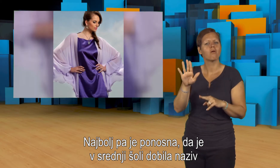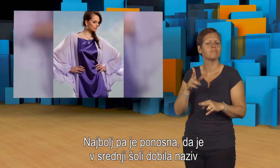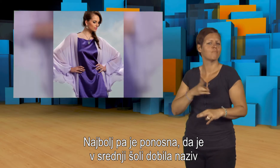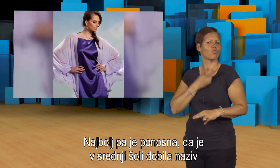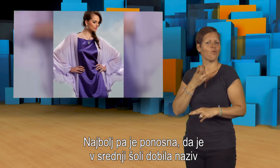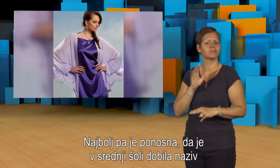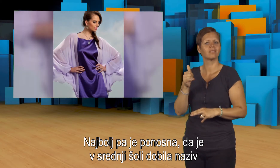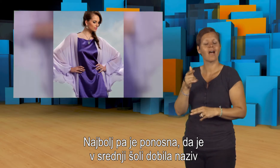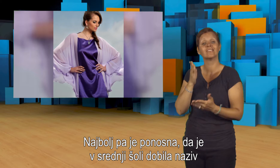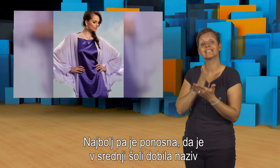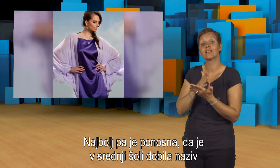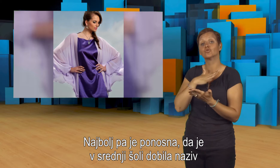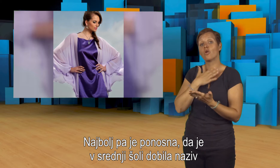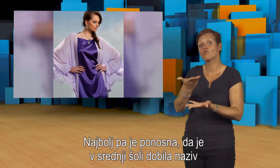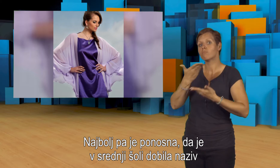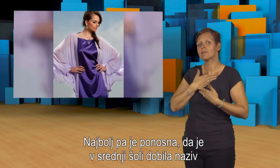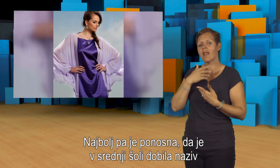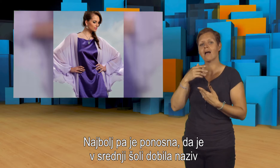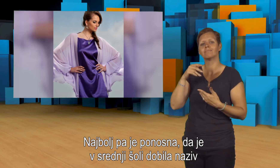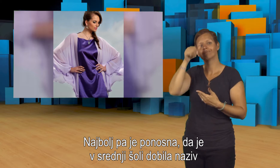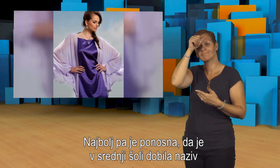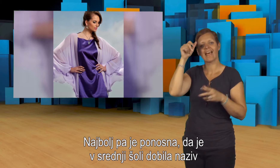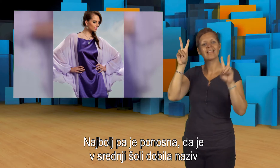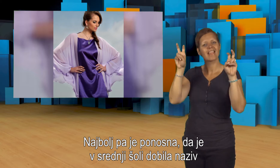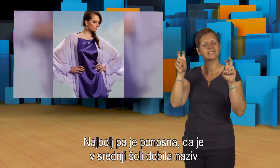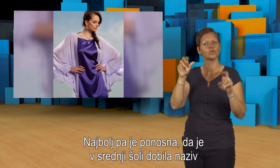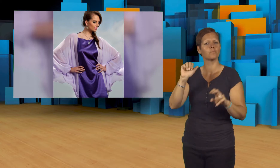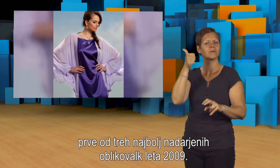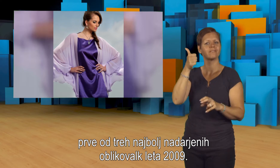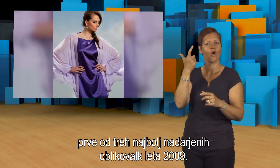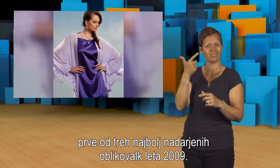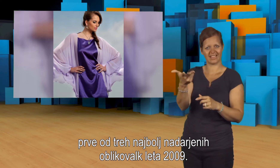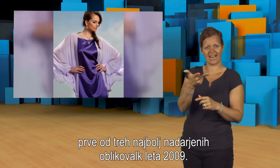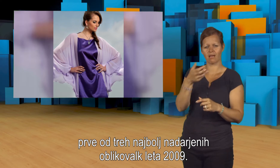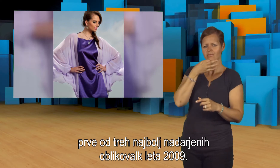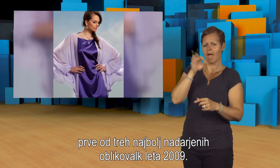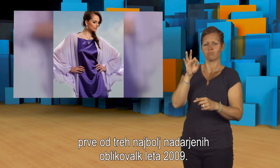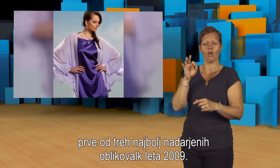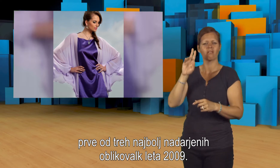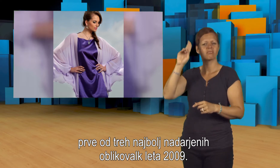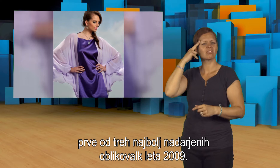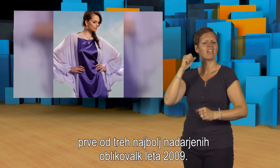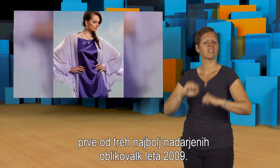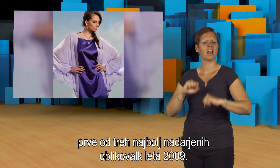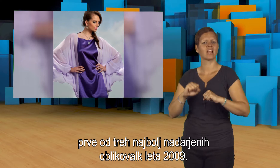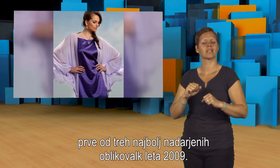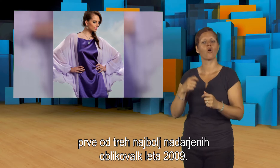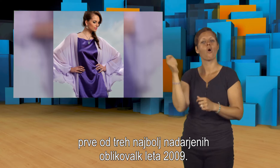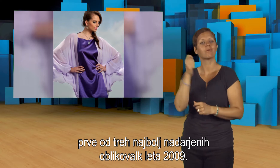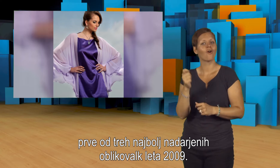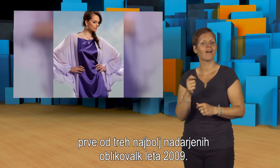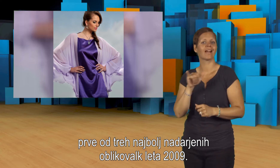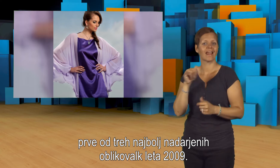Najbolj pa je ponosna, da je v srednji šoli dobila naziv prve od treh najbolj nadarjenih oblikovalk leta